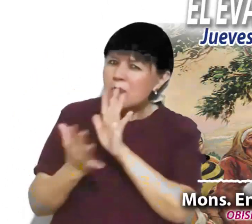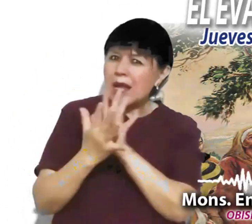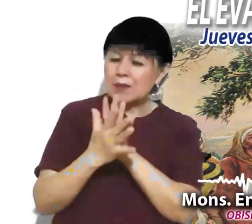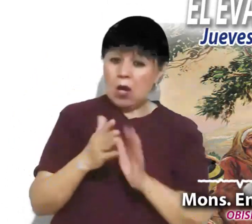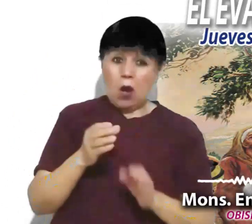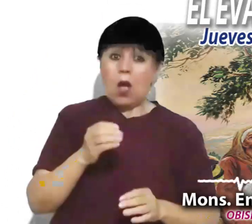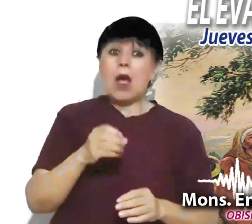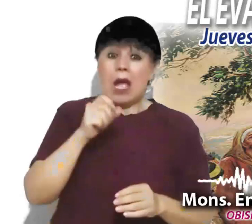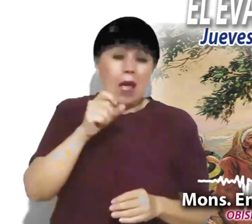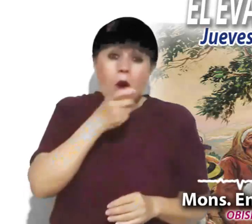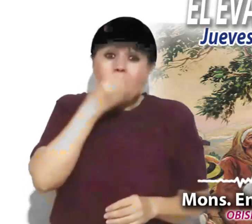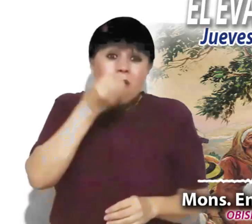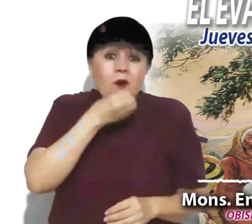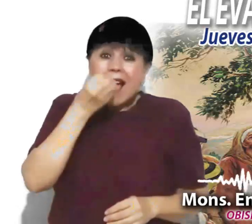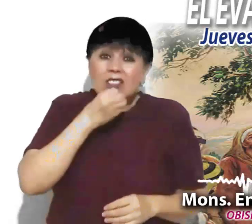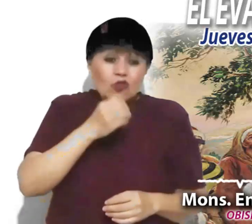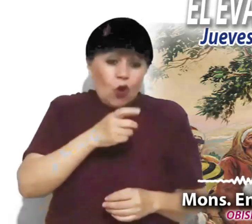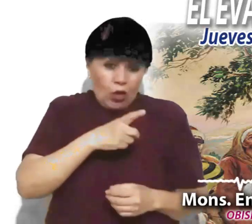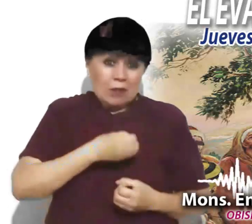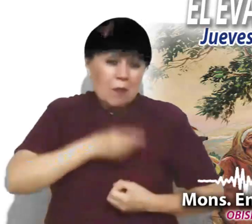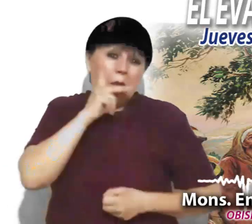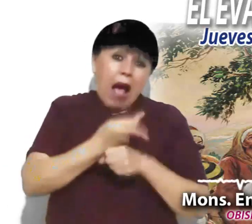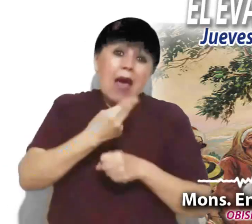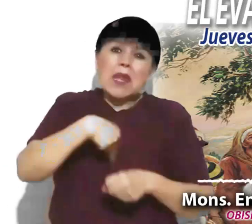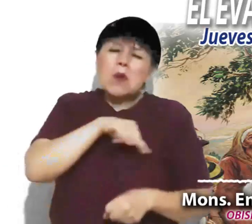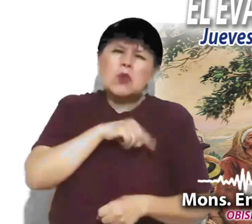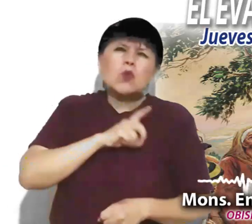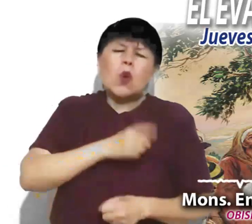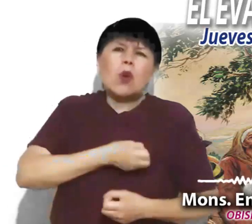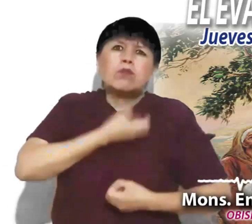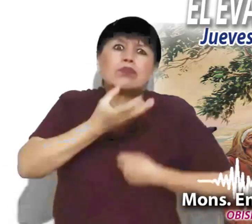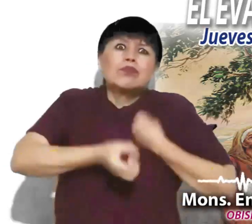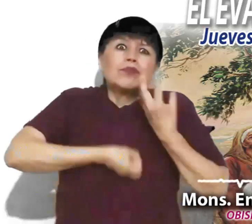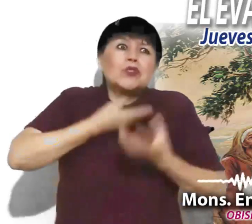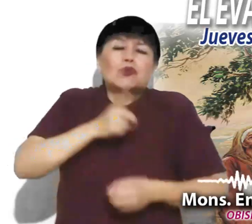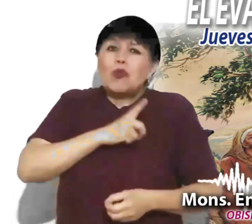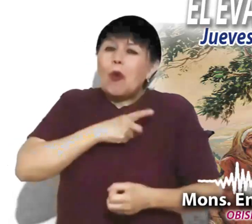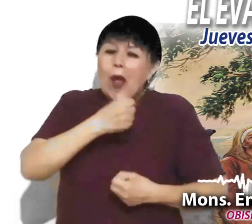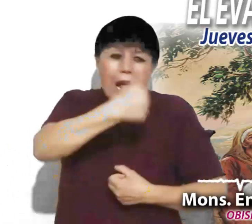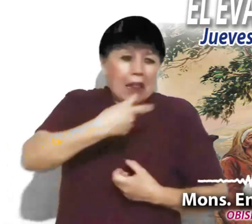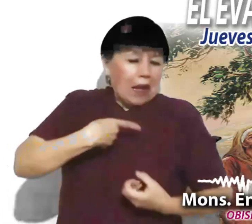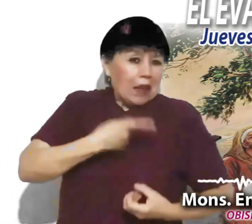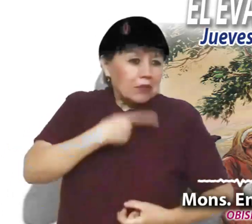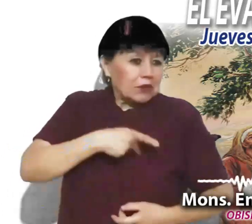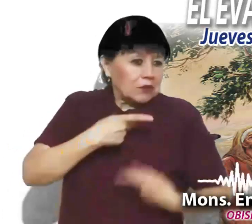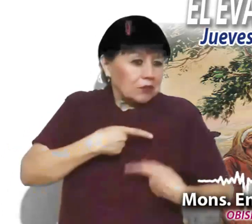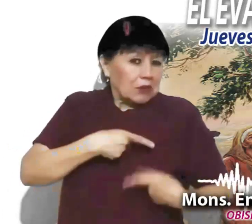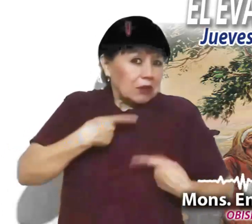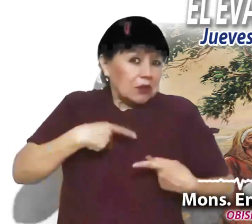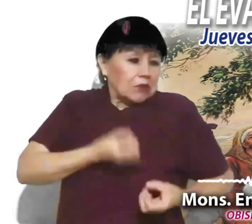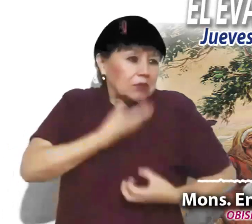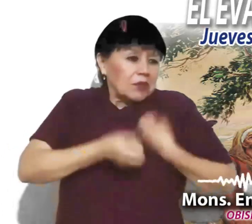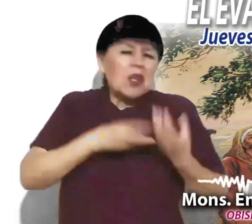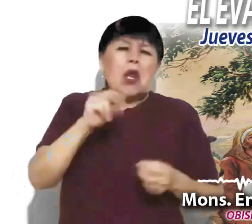oración brota del interior de cada persona y no necesita multiplicarse indefinidamente para